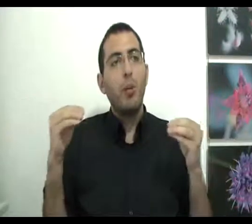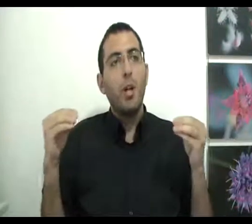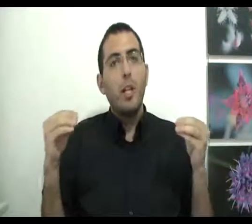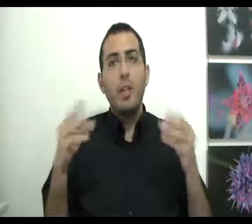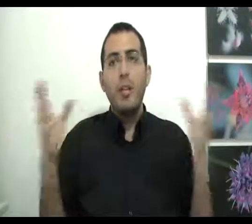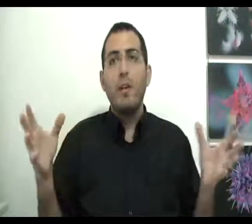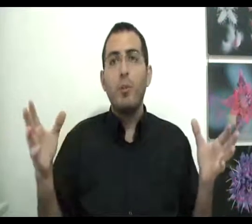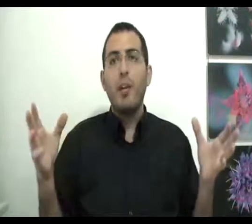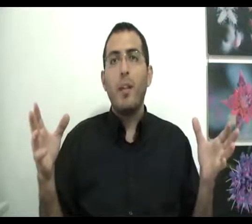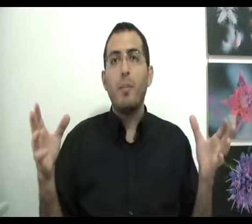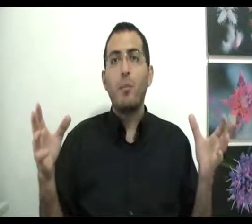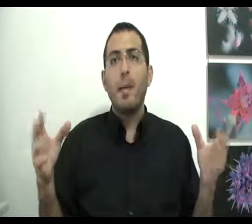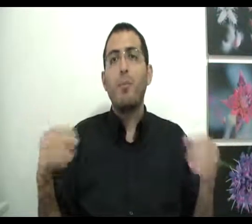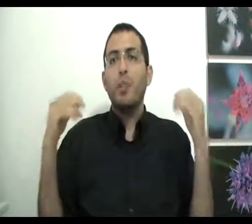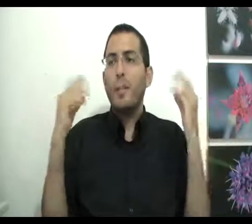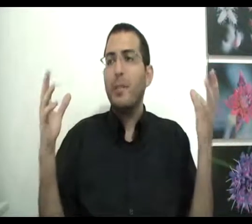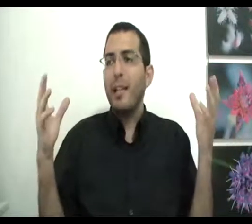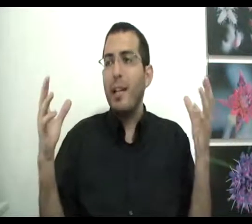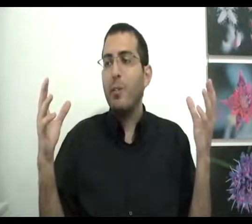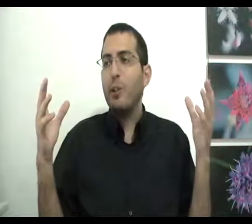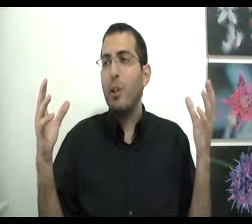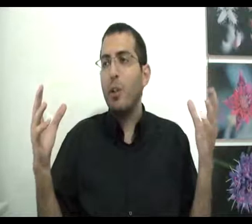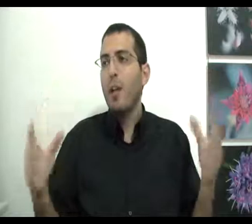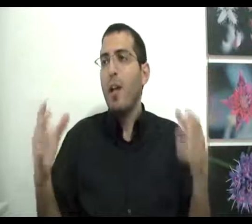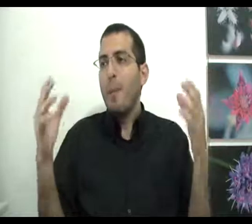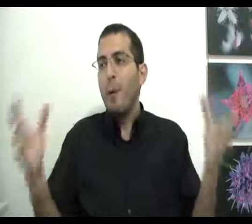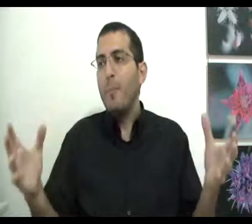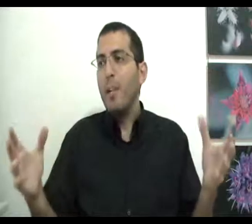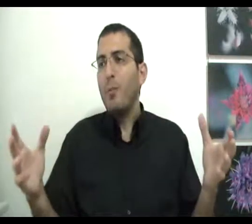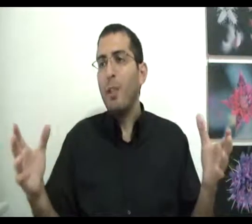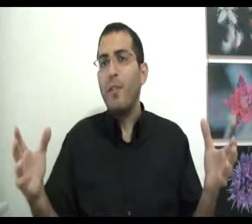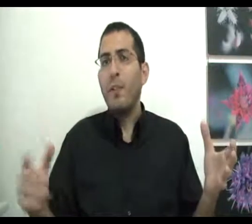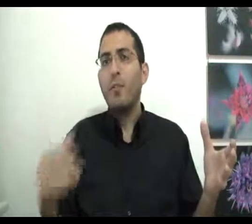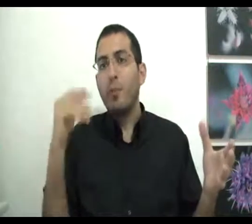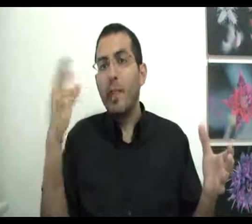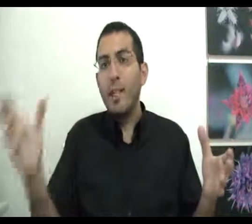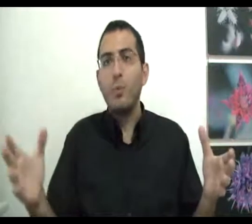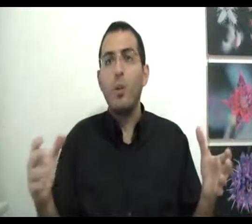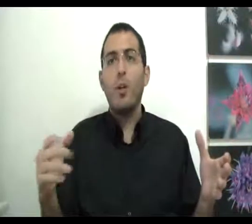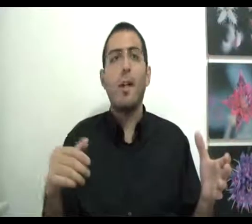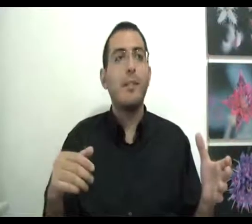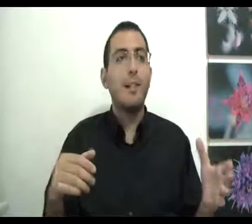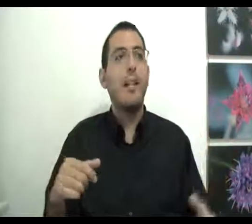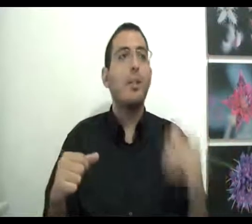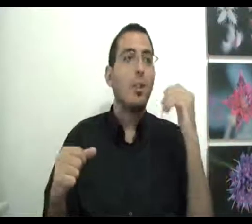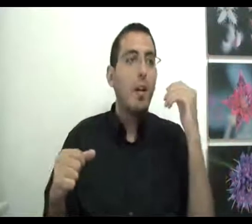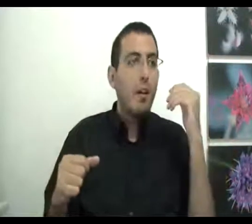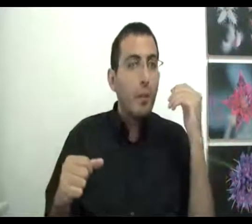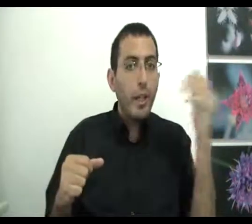של הנפרדות והאחדות. זאת אומרת, הוא השתמש בסכל האנושי שלו, בעולם שלנו של הנפרדות, והוא ידע שהוא לא יכול להכניס תעד לאש, והוא כן